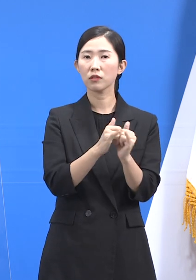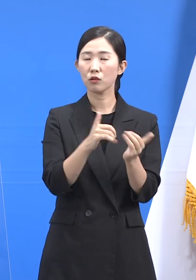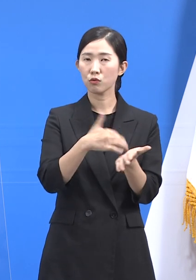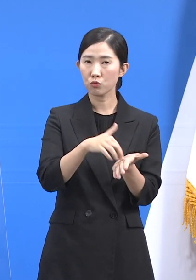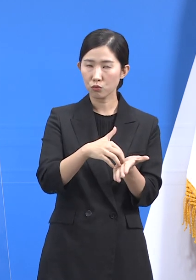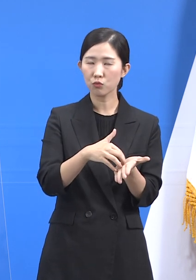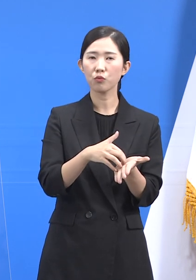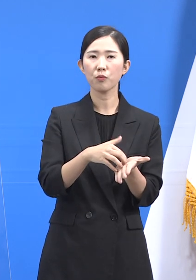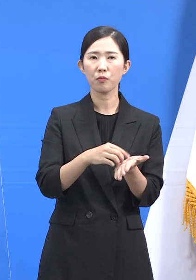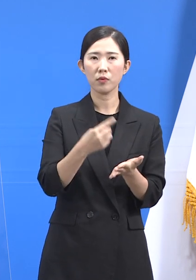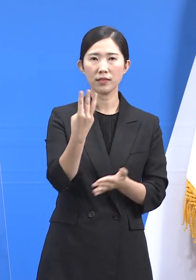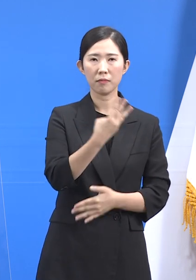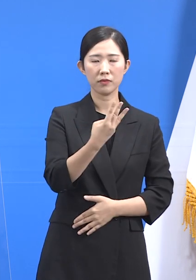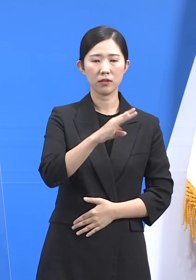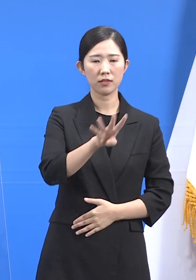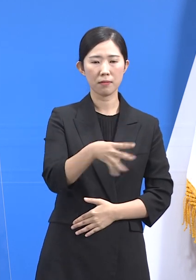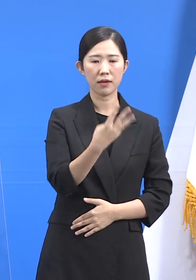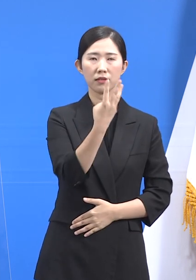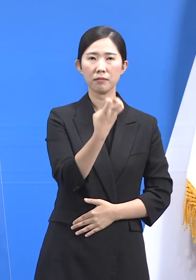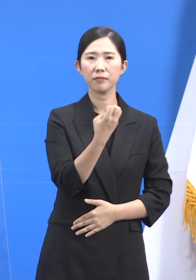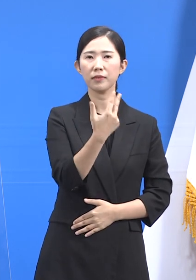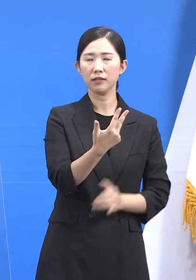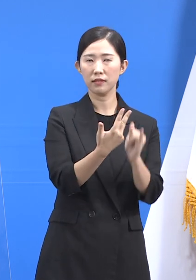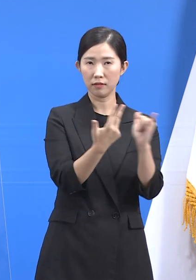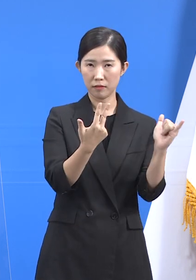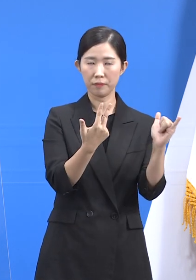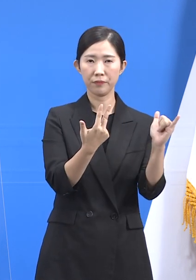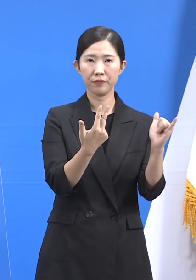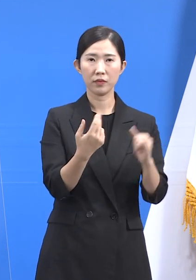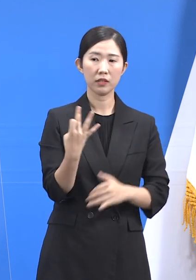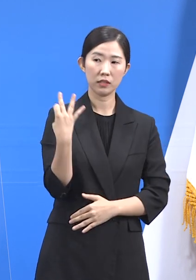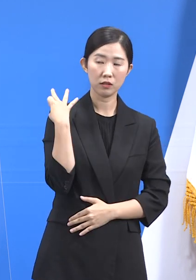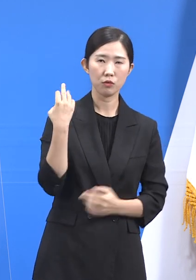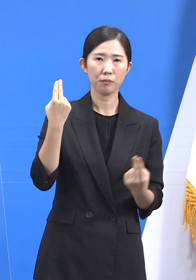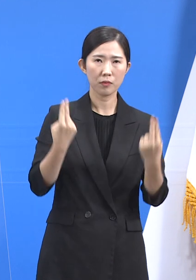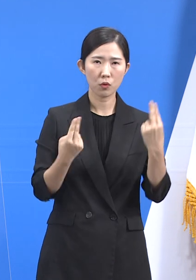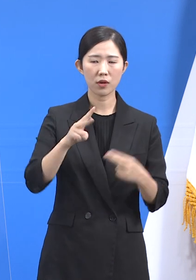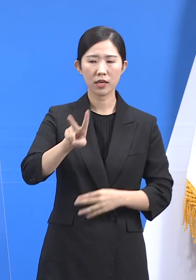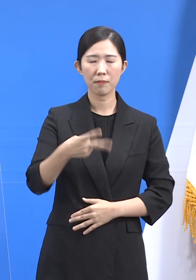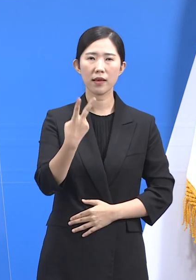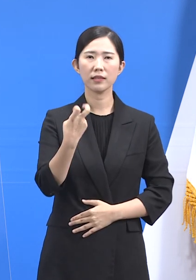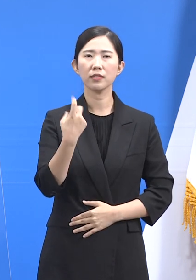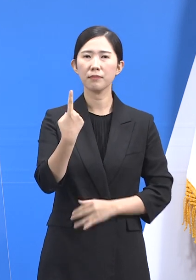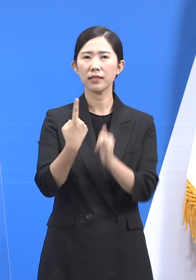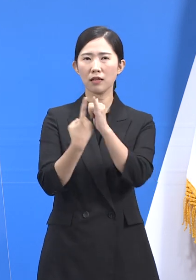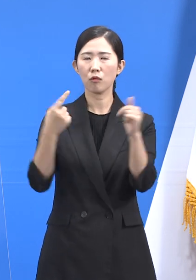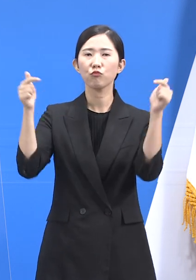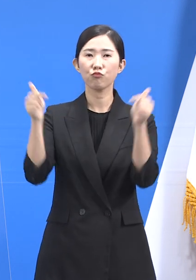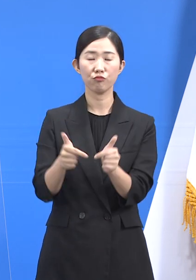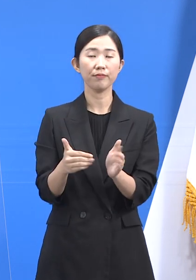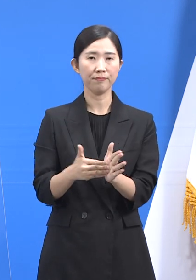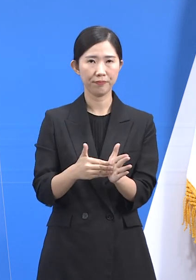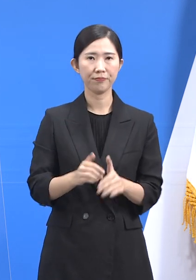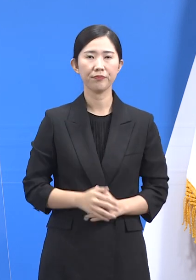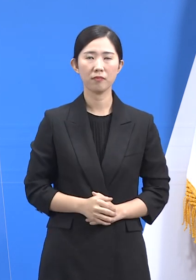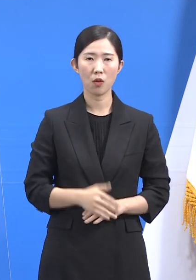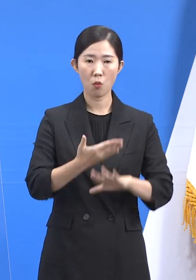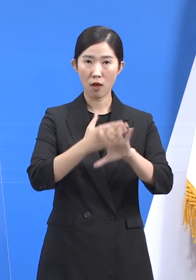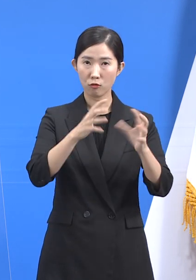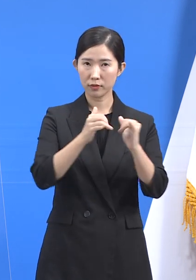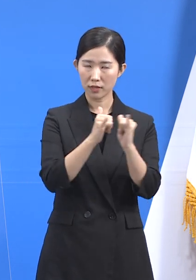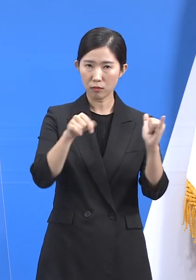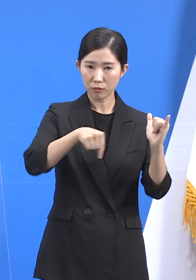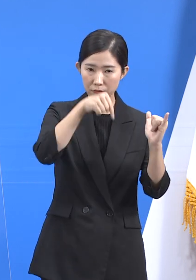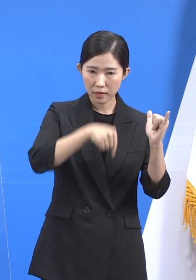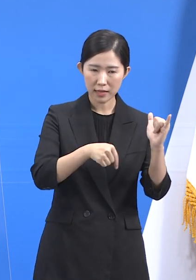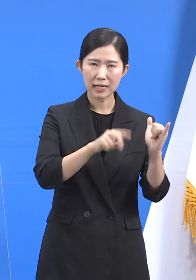수는 3,437명으로 전주 대비 221명 감소했습니다. 이 중 외국인은 전체